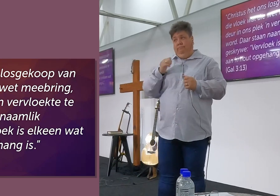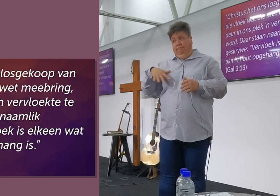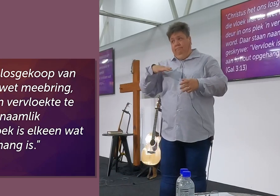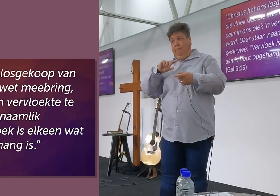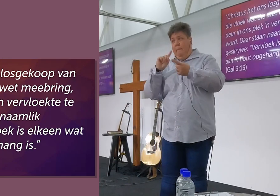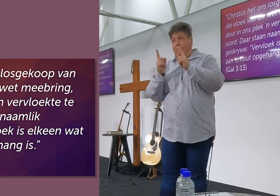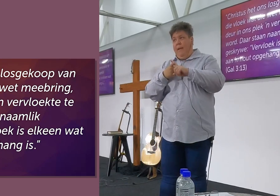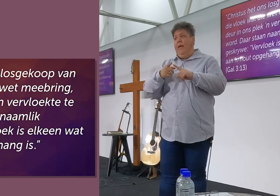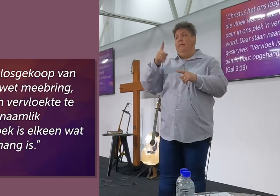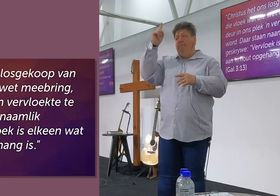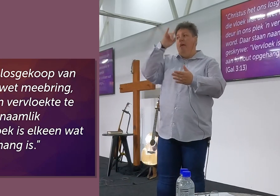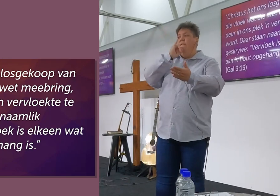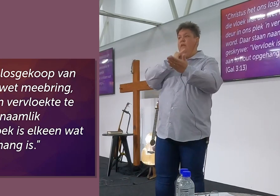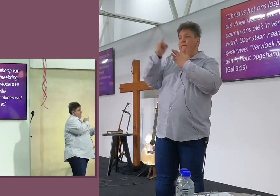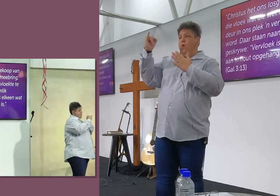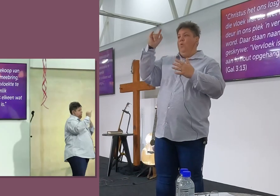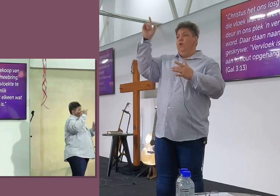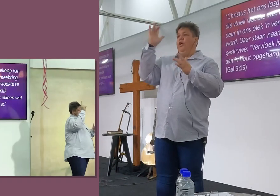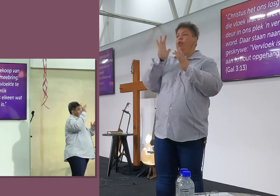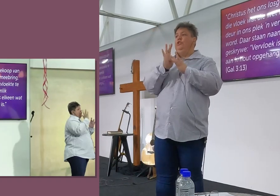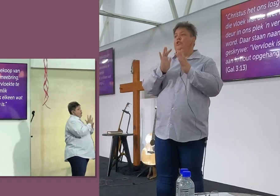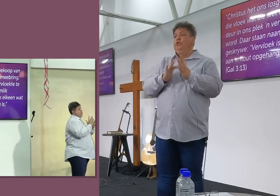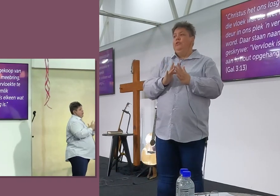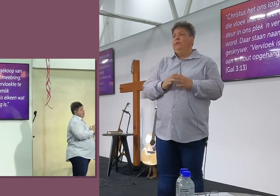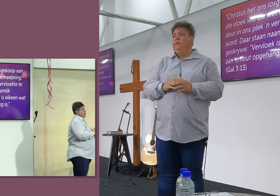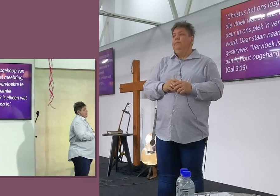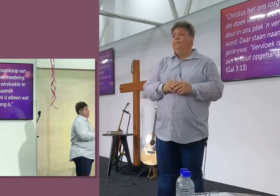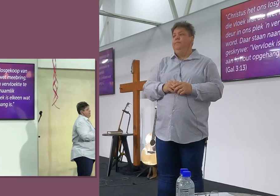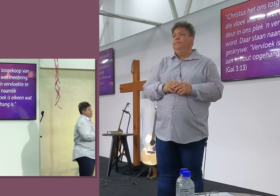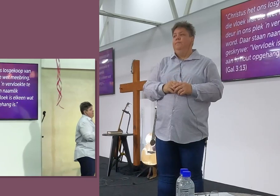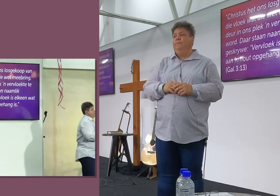te word, Sê gegaal, Vervloekte,